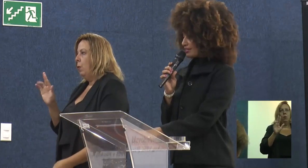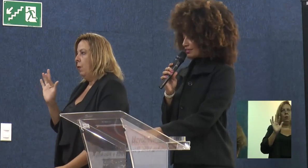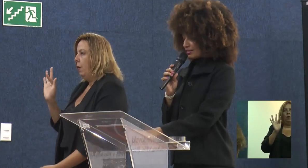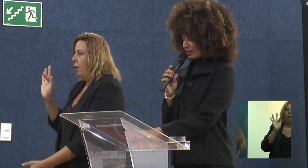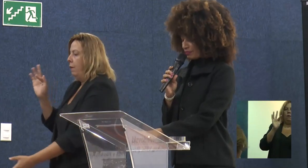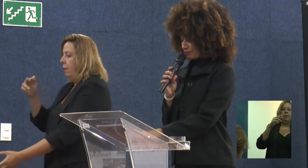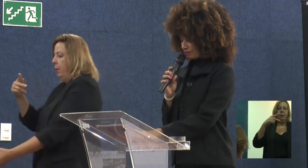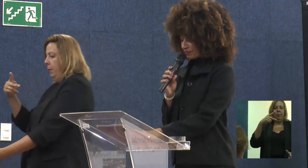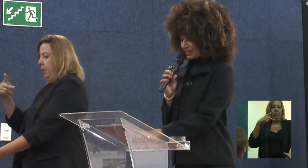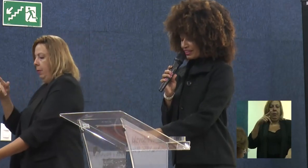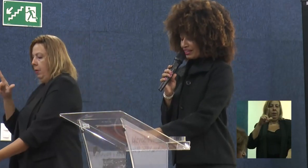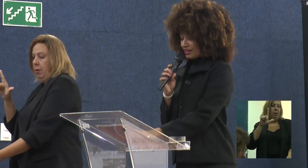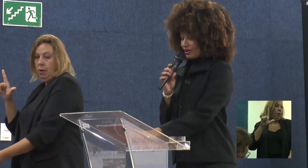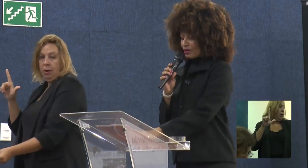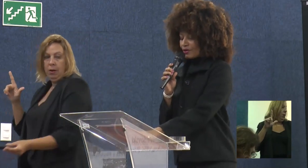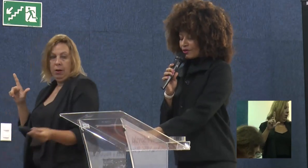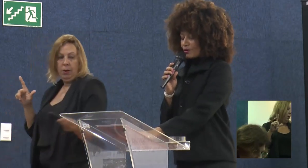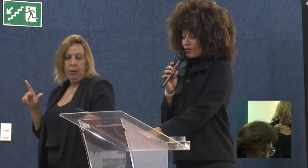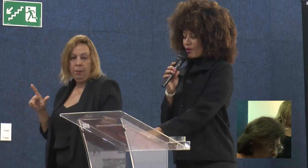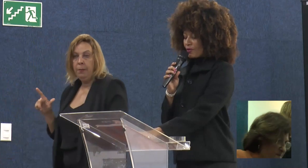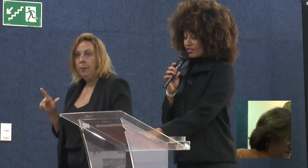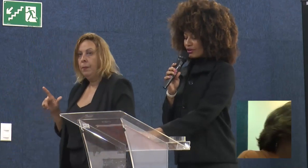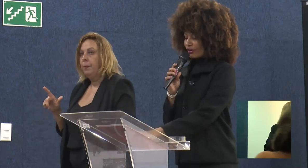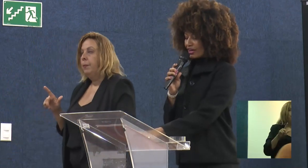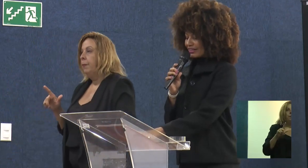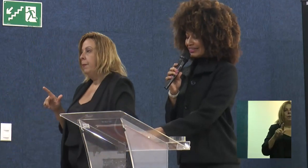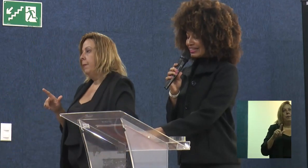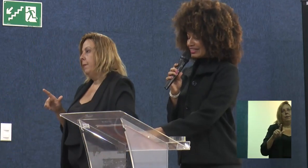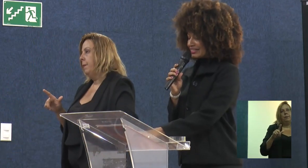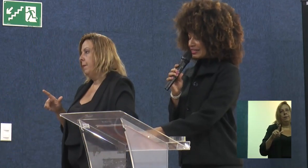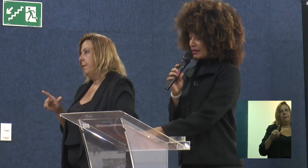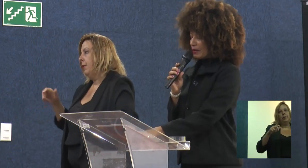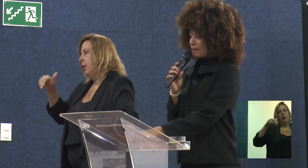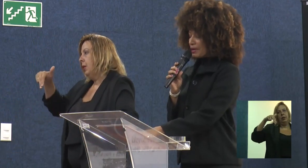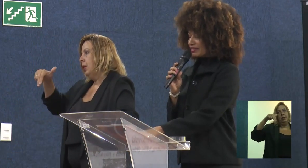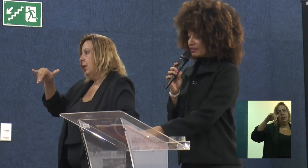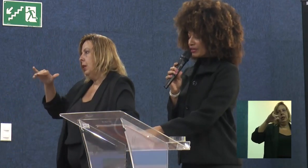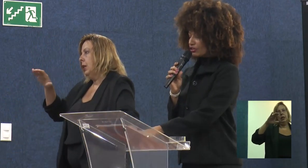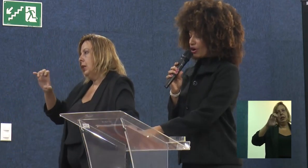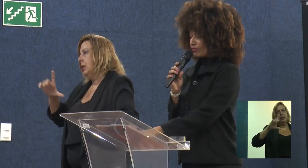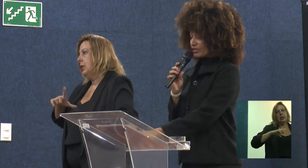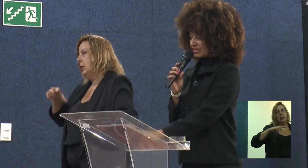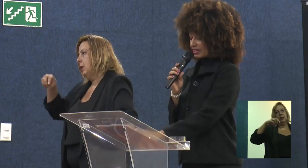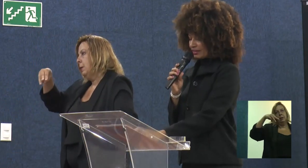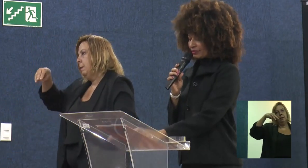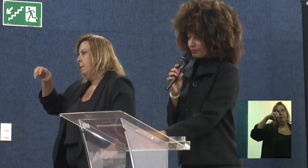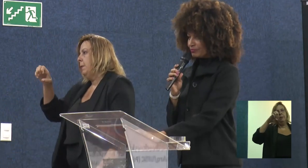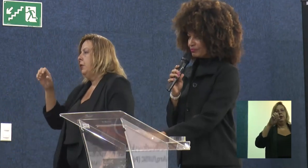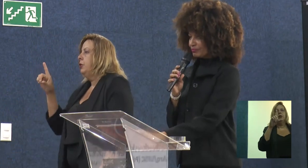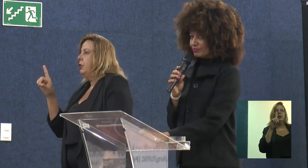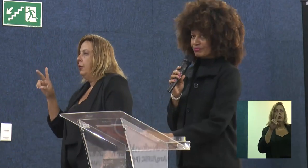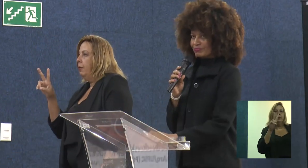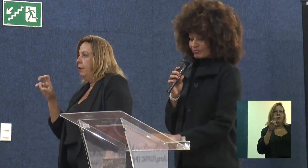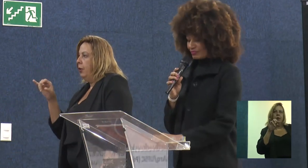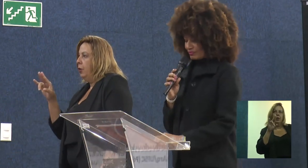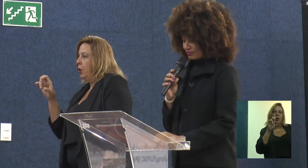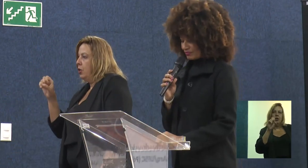UFSC com a senhora Nisse Medvedovski.